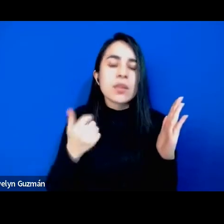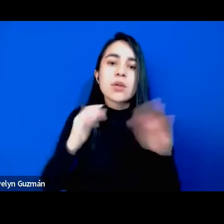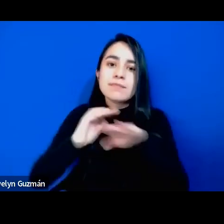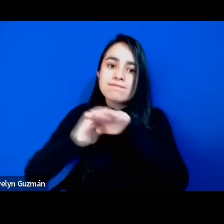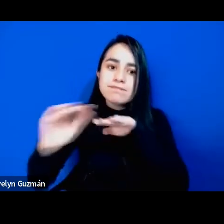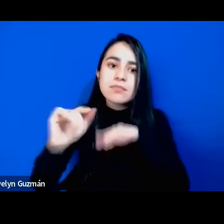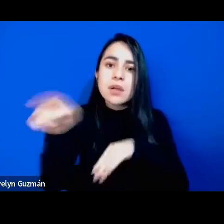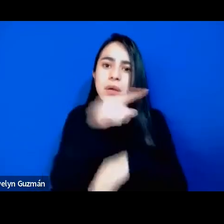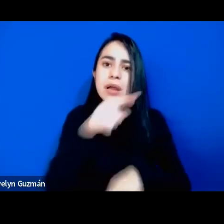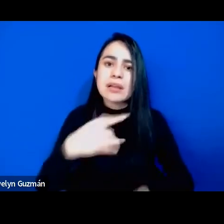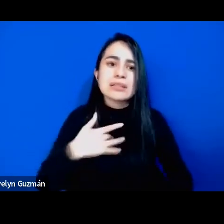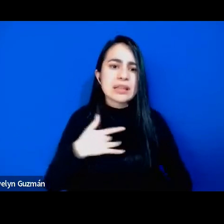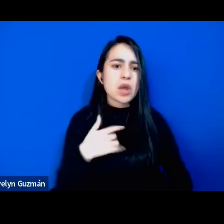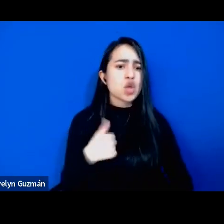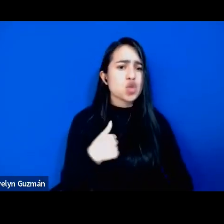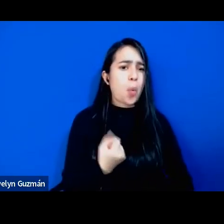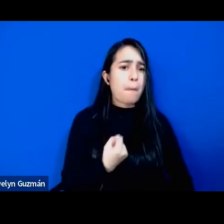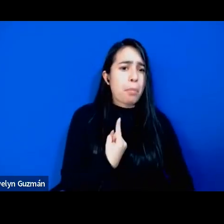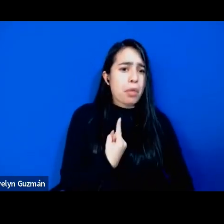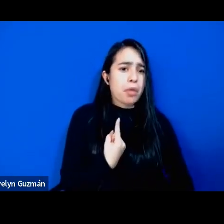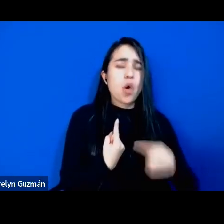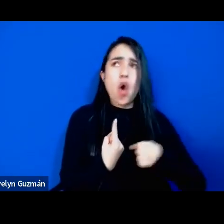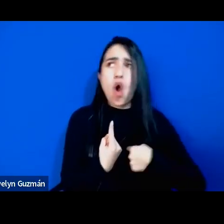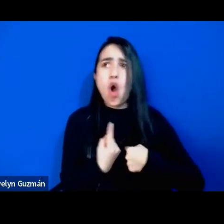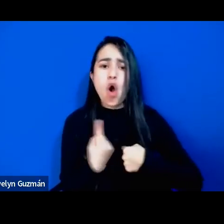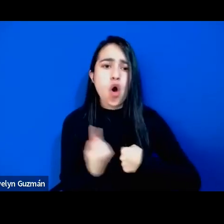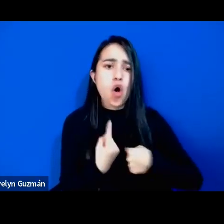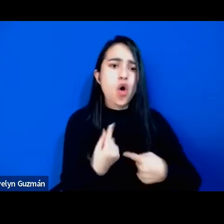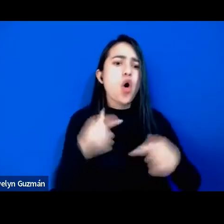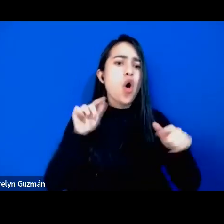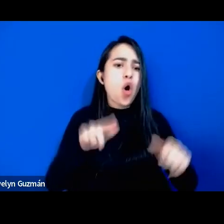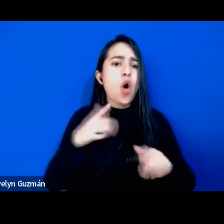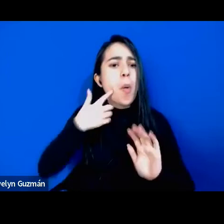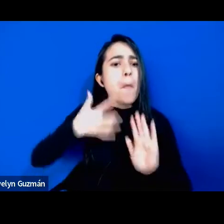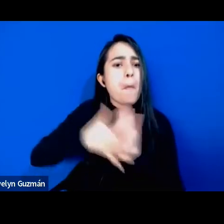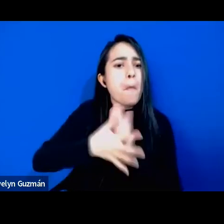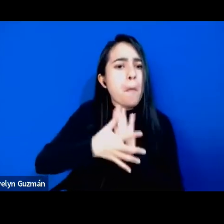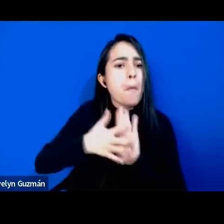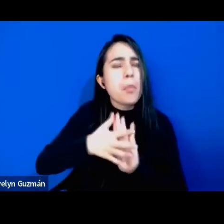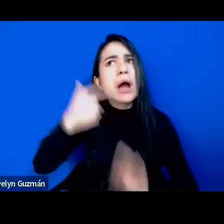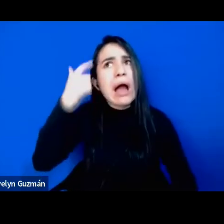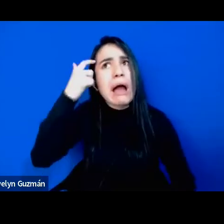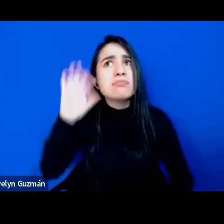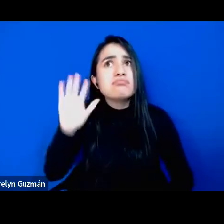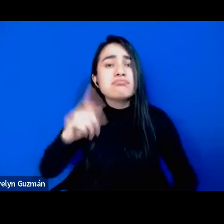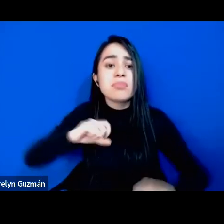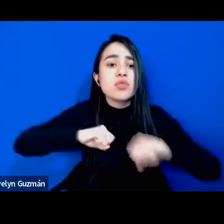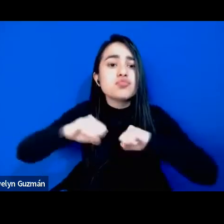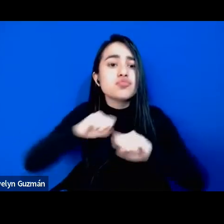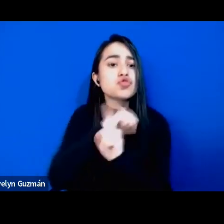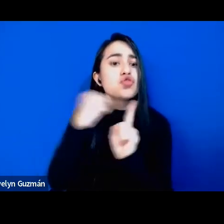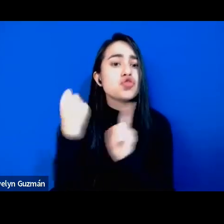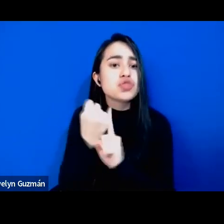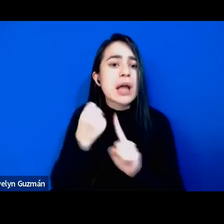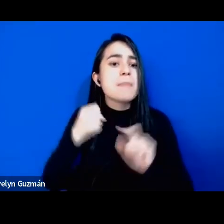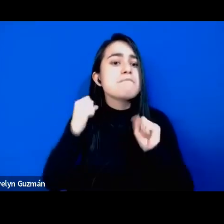justamente a salir de esa excepcionalidad y de ese relato canónico que imagina que la movilidad social es un asunto